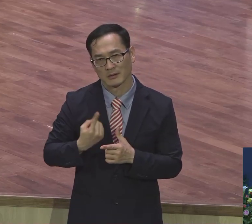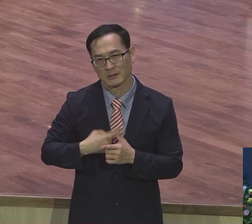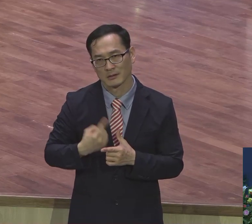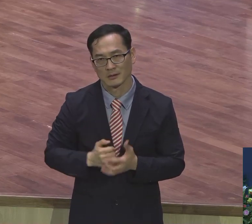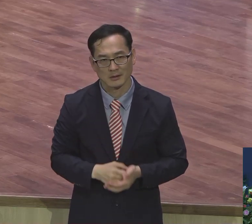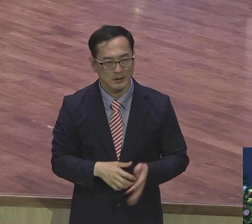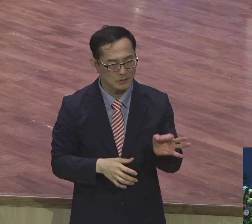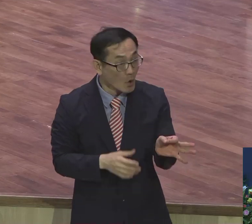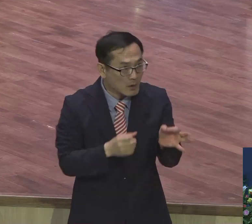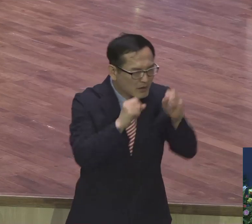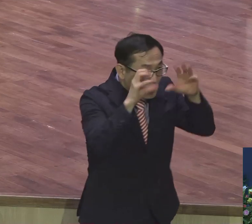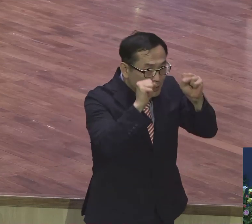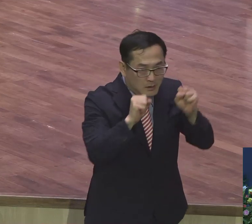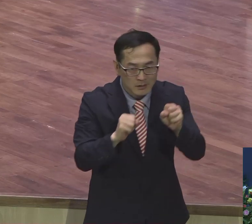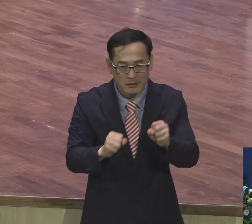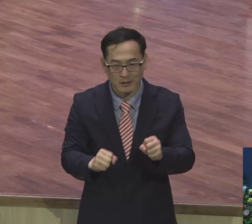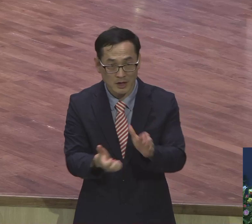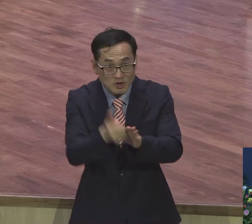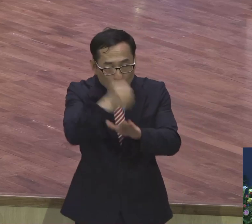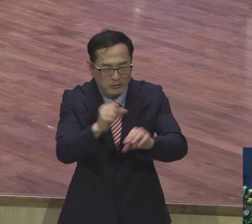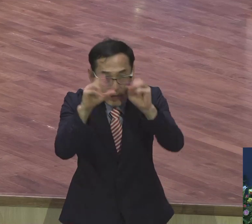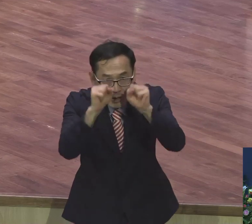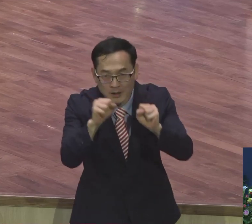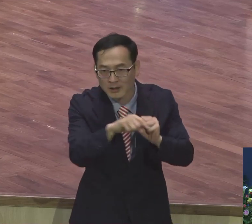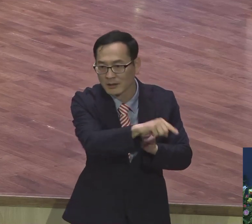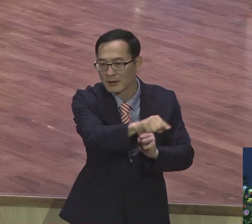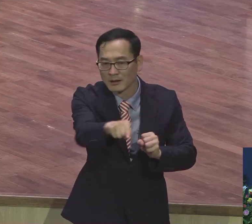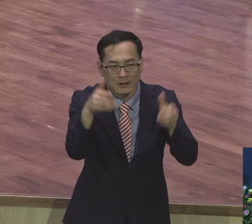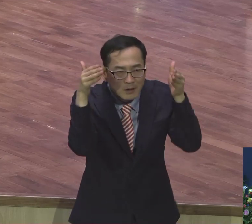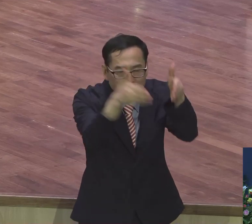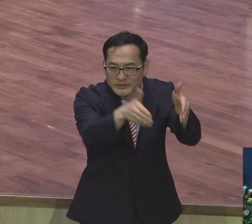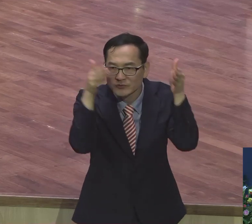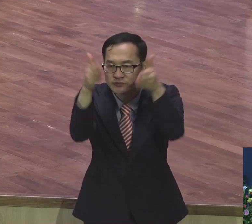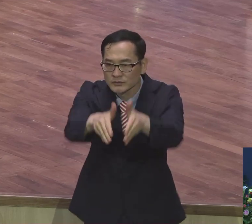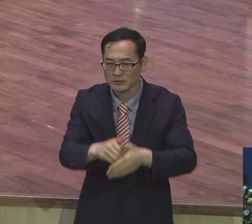그래가지고 주시 없사. 주시 뭐 줍디까.